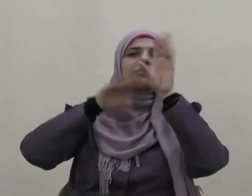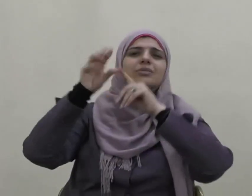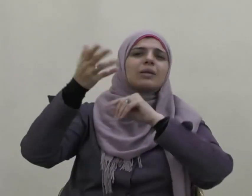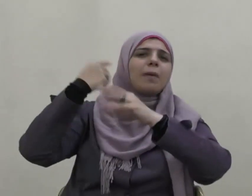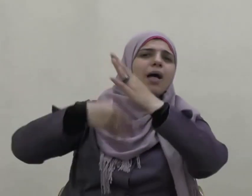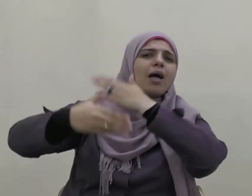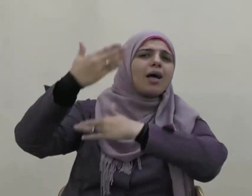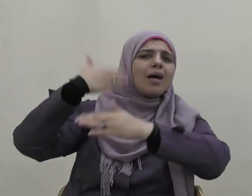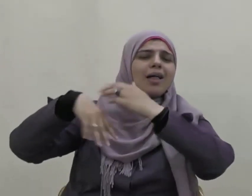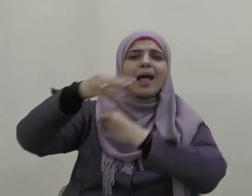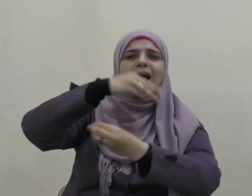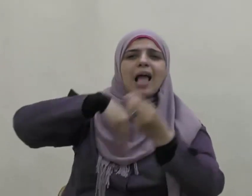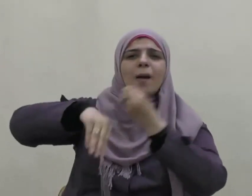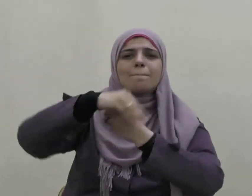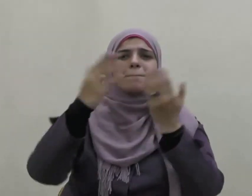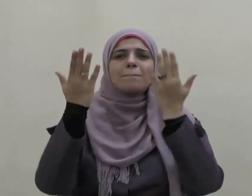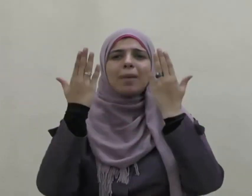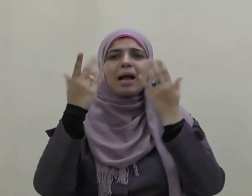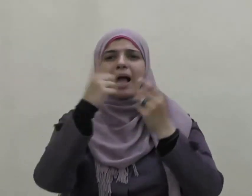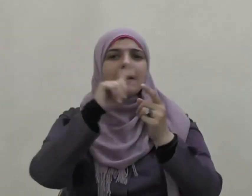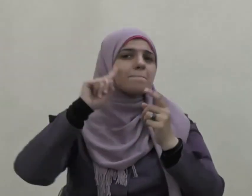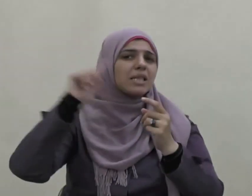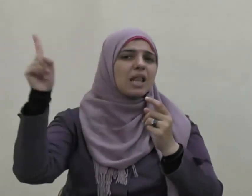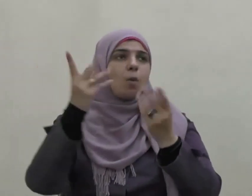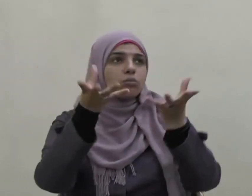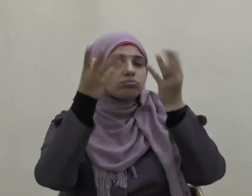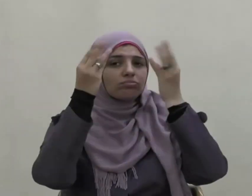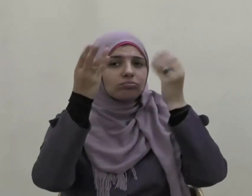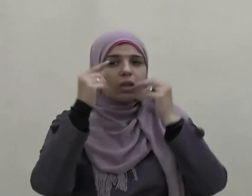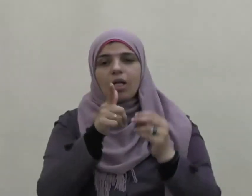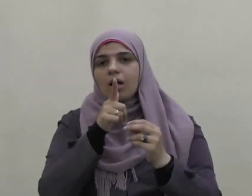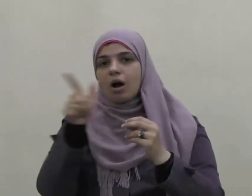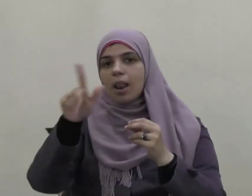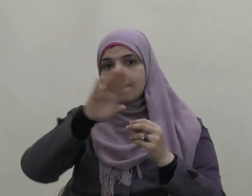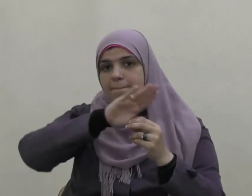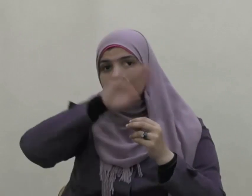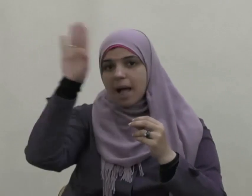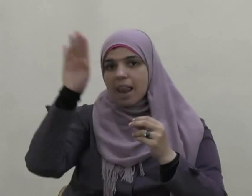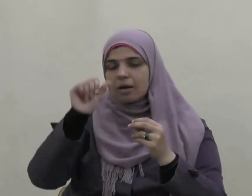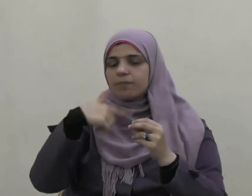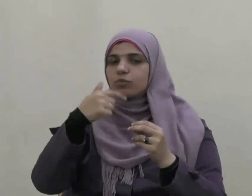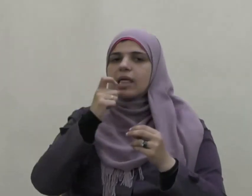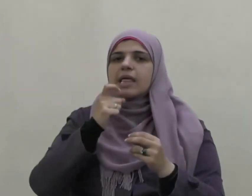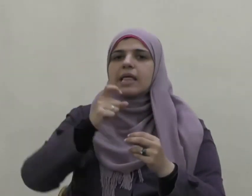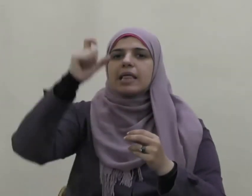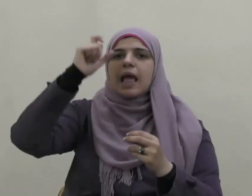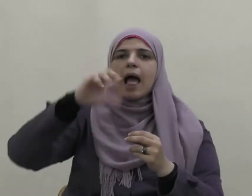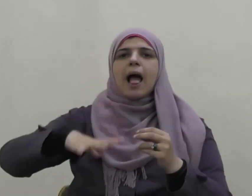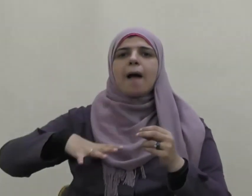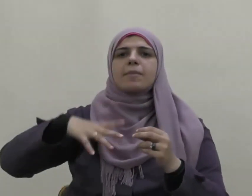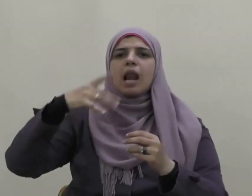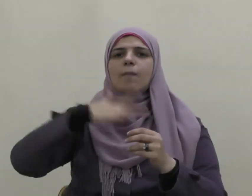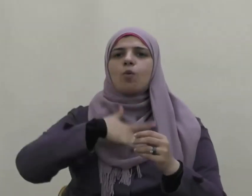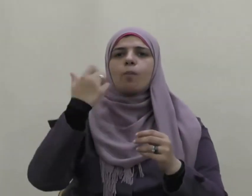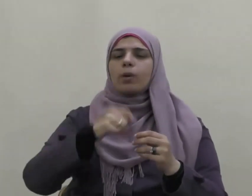وعلمهم فقال الإمام مالك يا أمير المؤمنين لا تفعل هذا